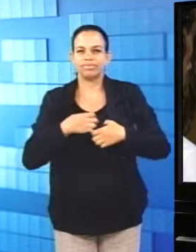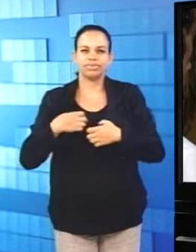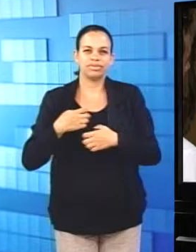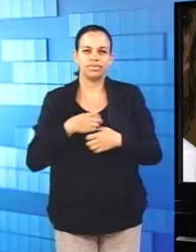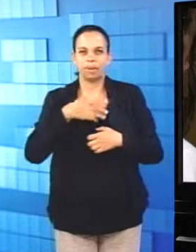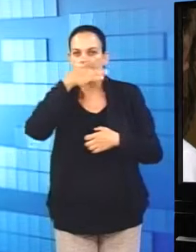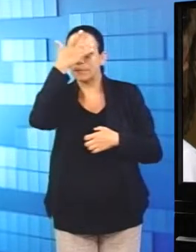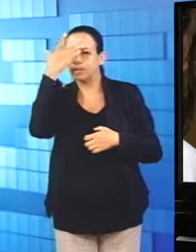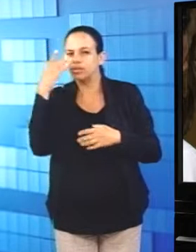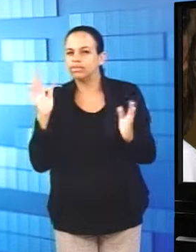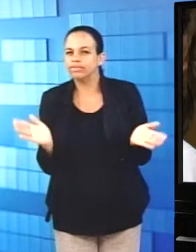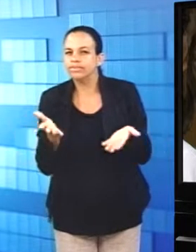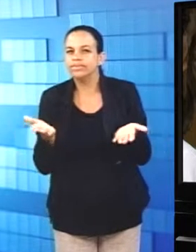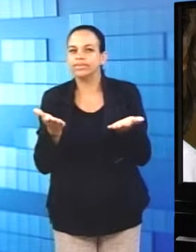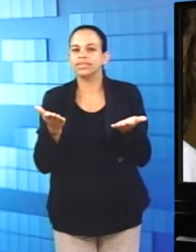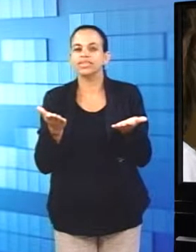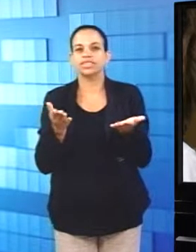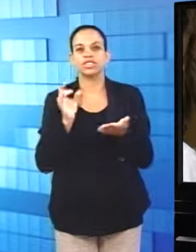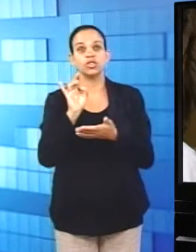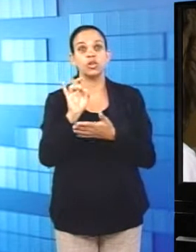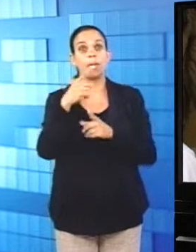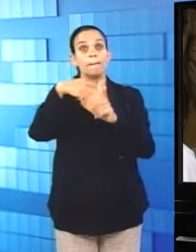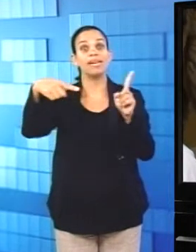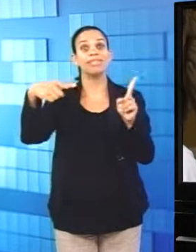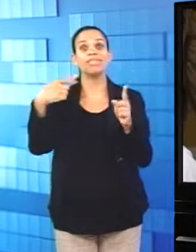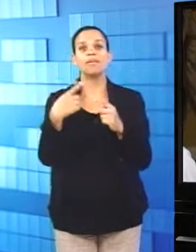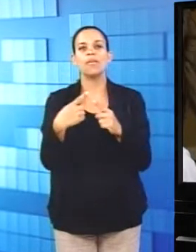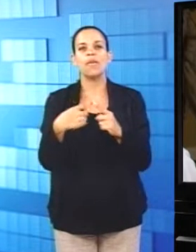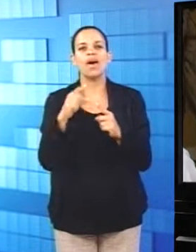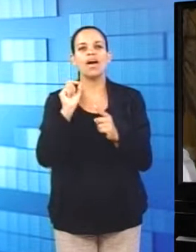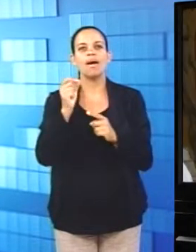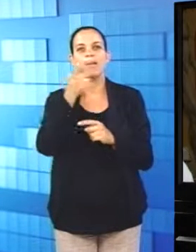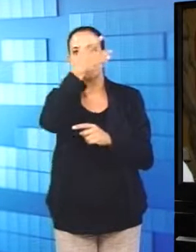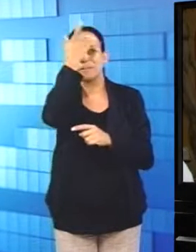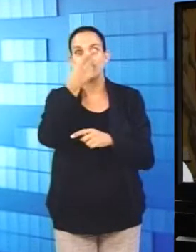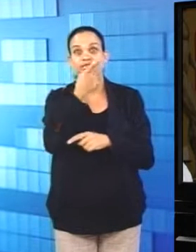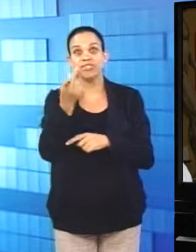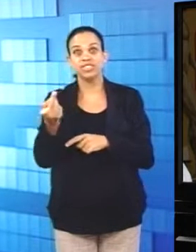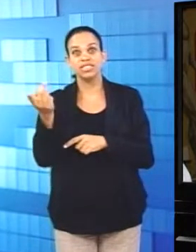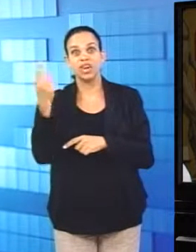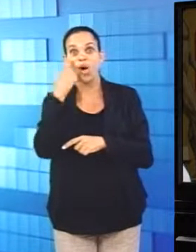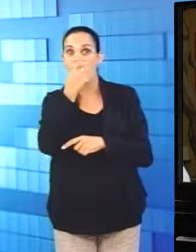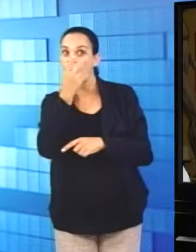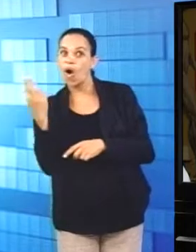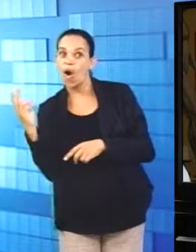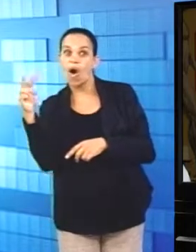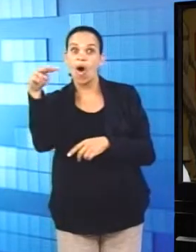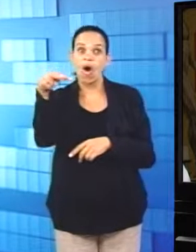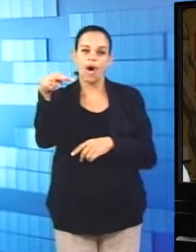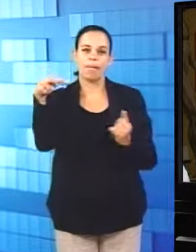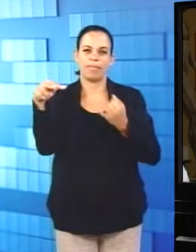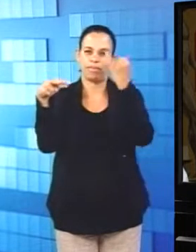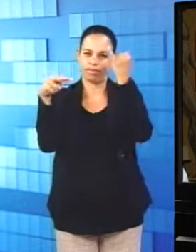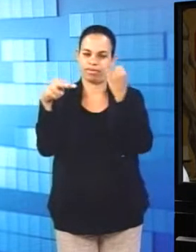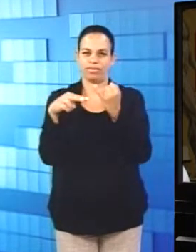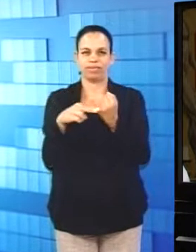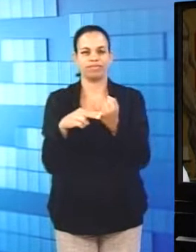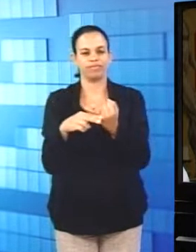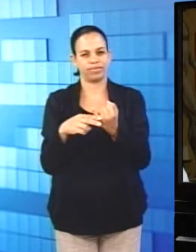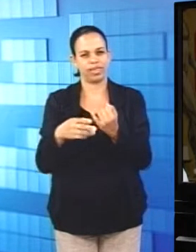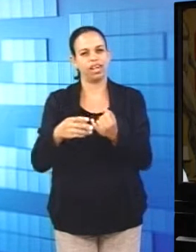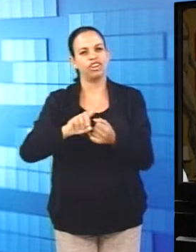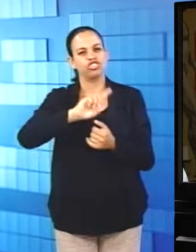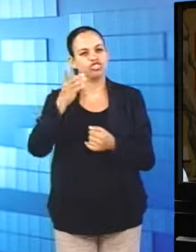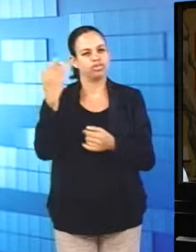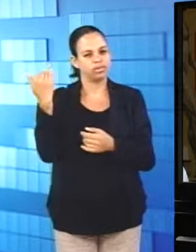conta com o olhar de um visitante. Ultimamente, eu tenho recebido visitas das